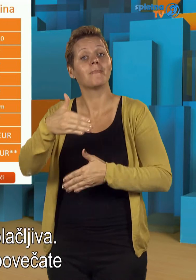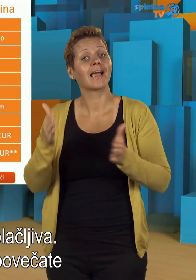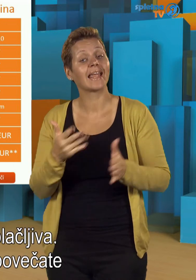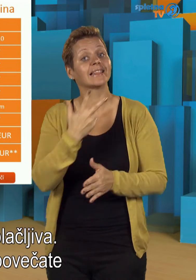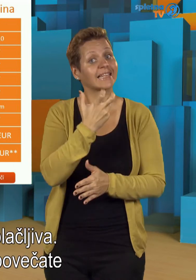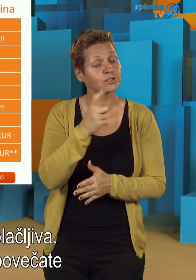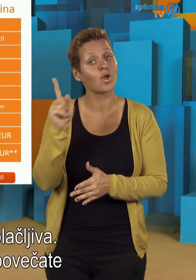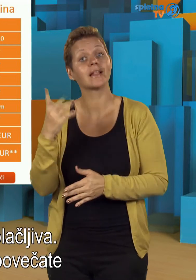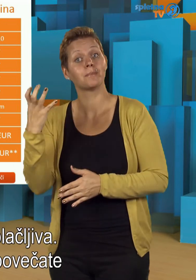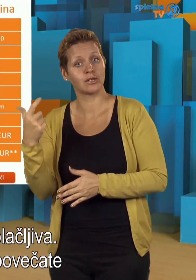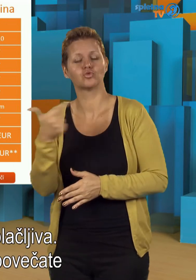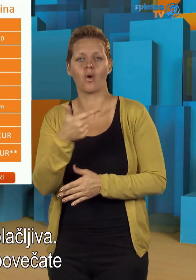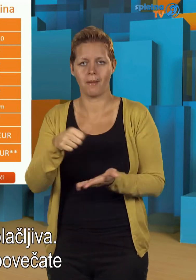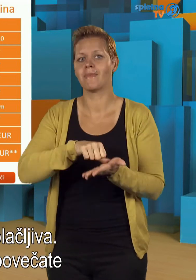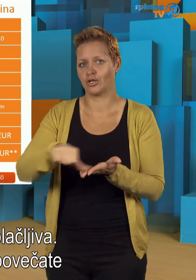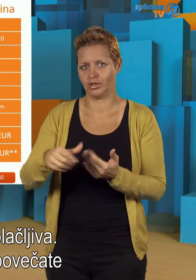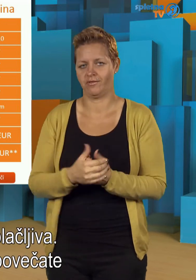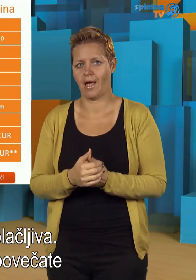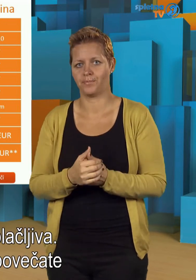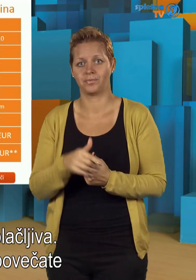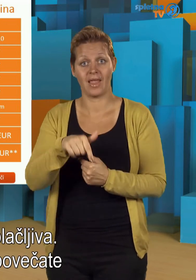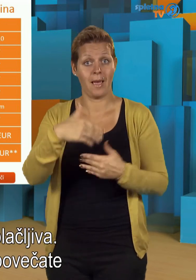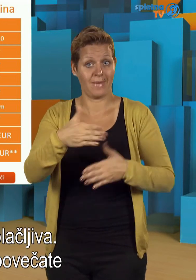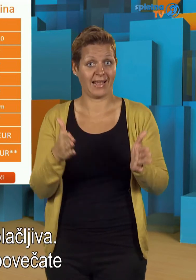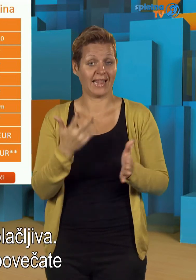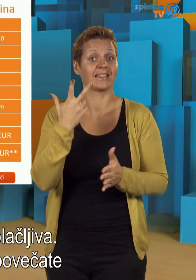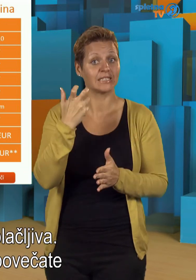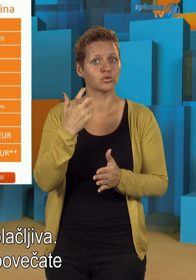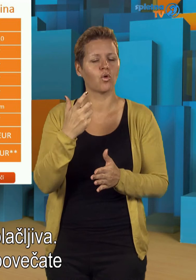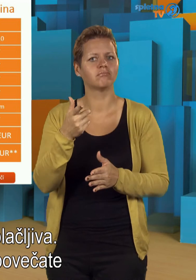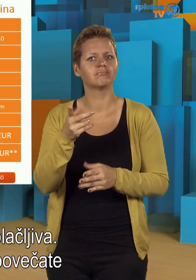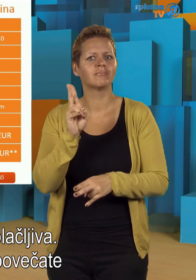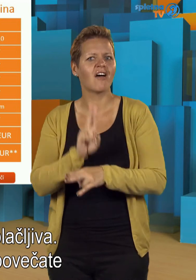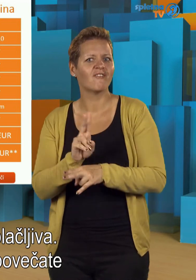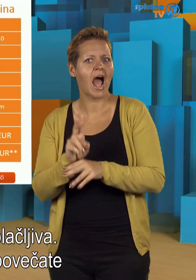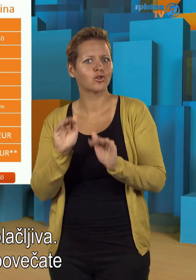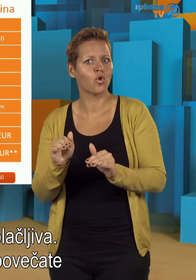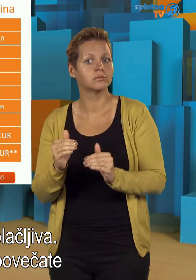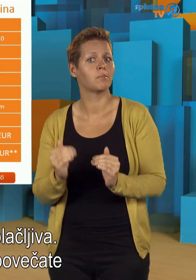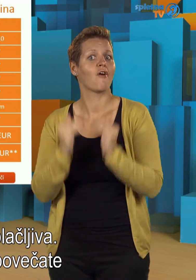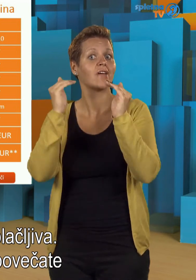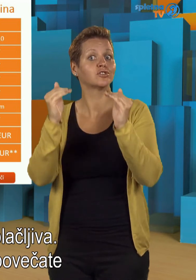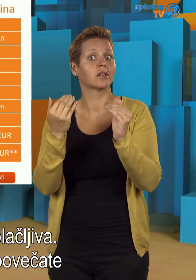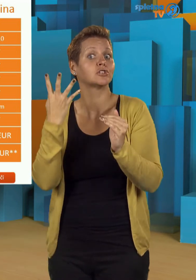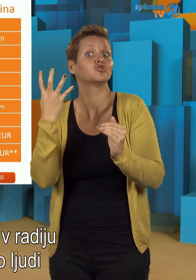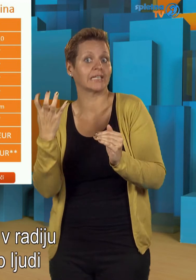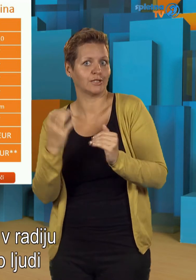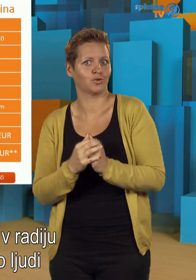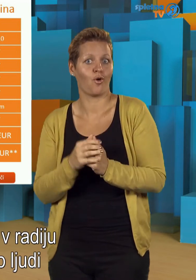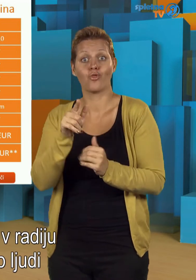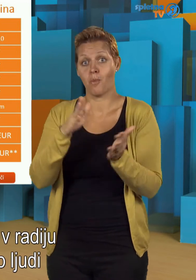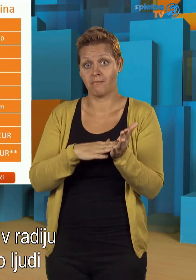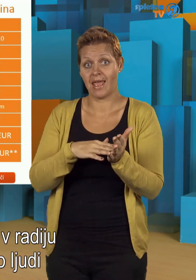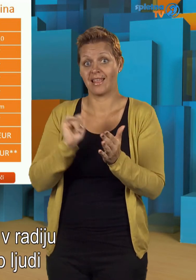Paket 300 in 500 sta plačljiva. V paketu 300 varnost povečate za 400. To